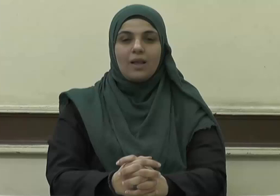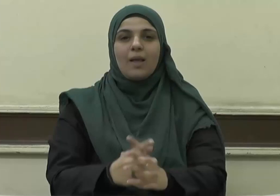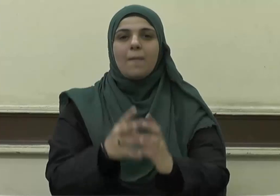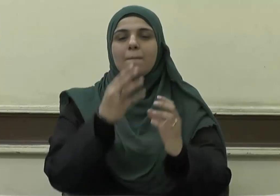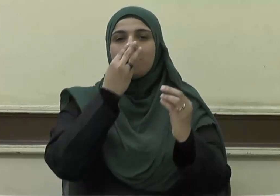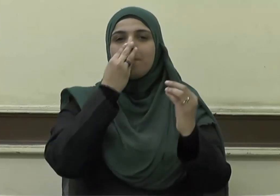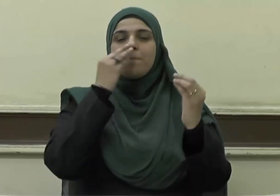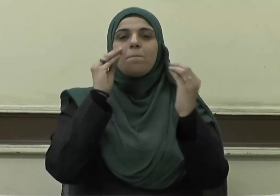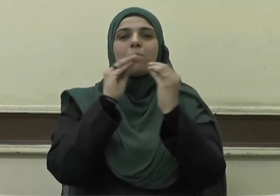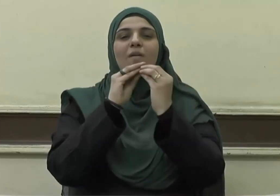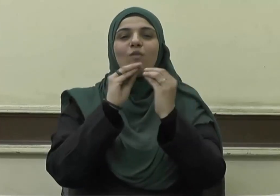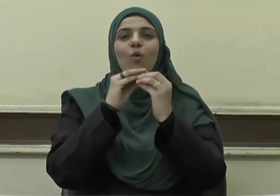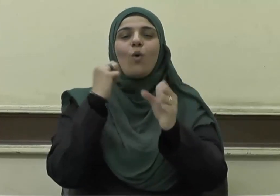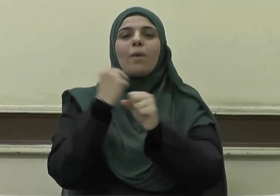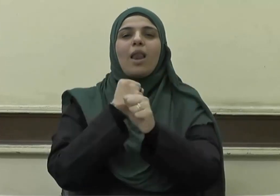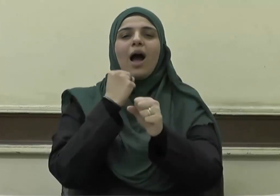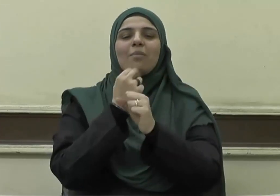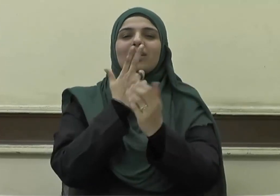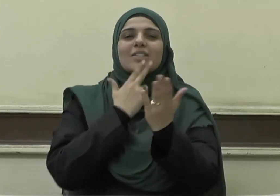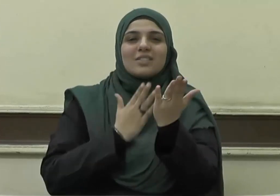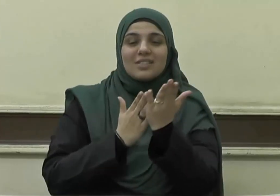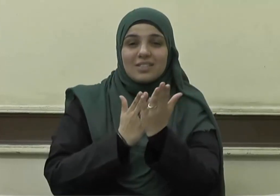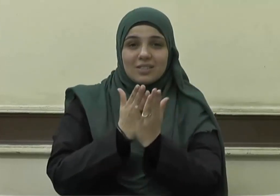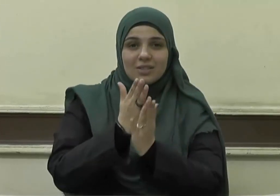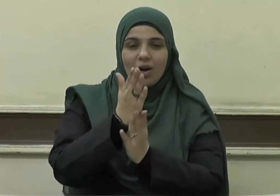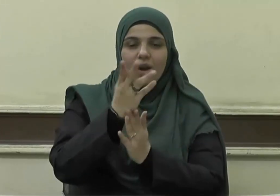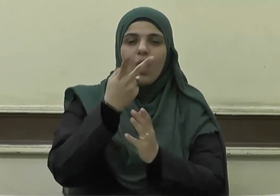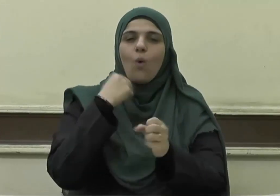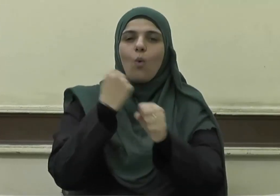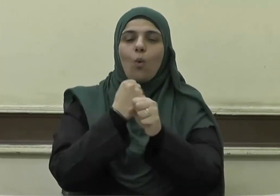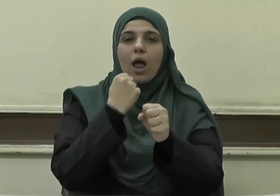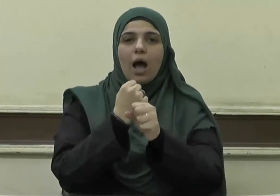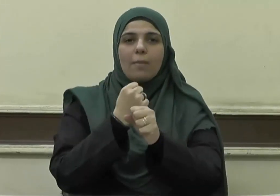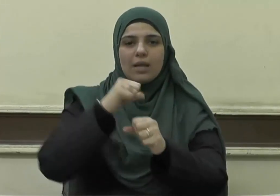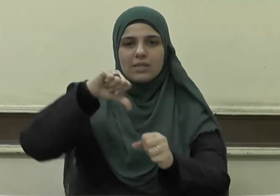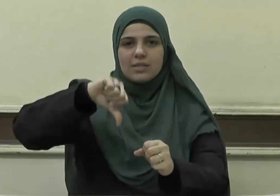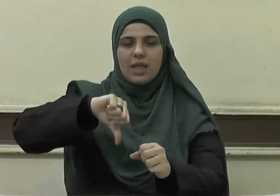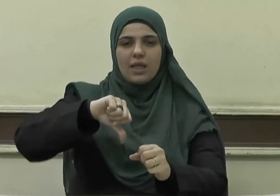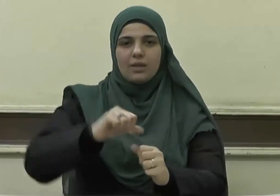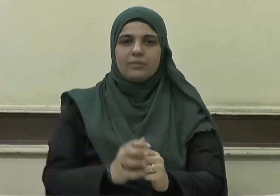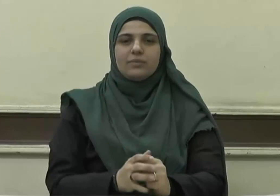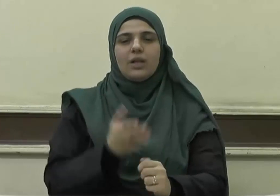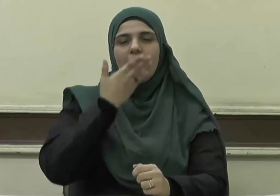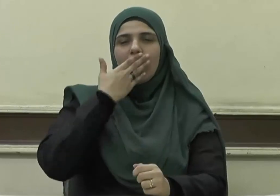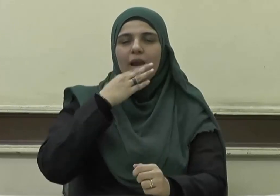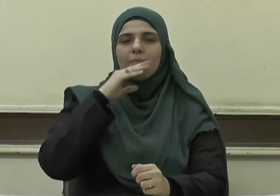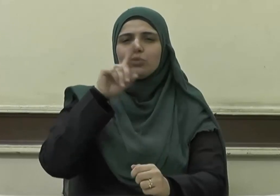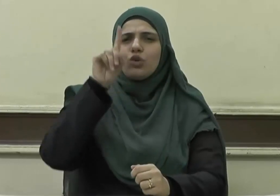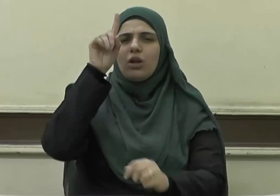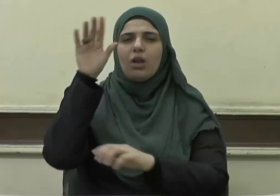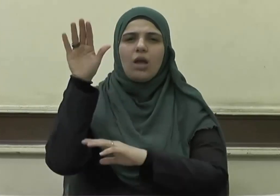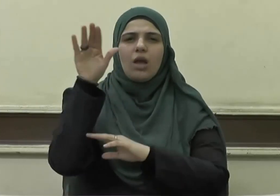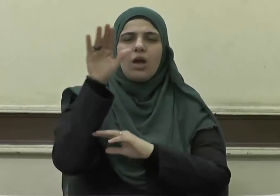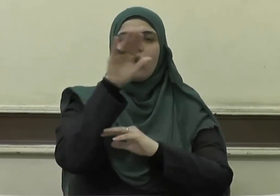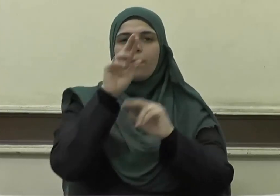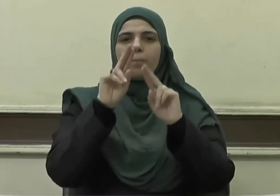عمل الصالح والعمل السيء الحمد لله رب العالمين